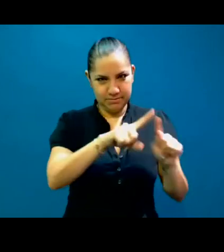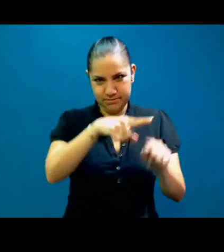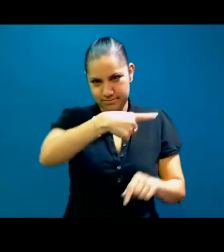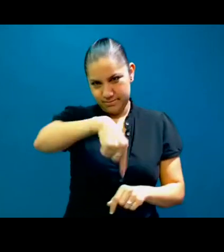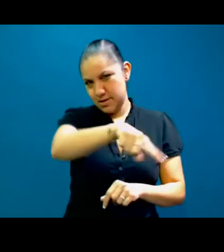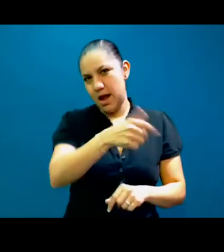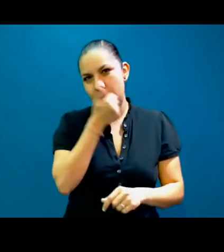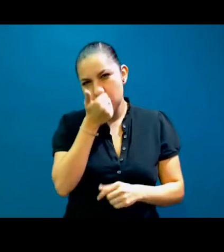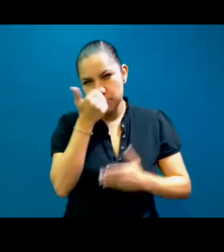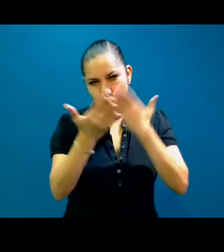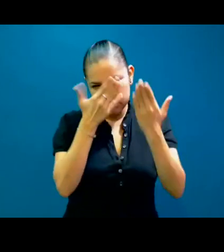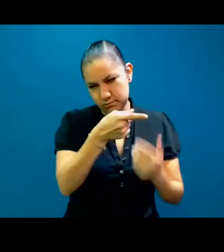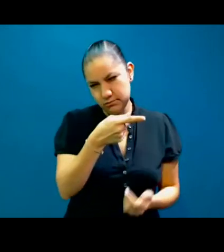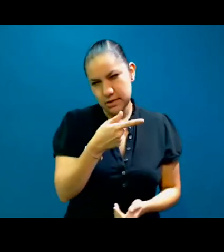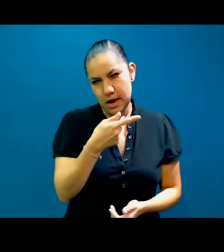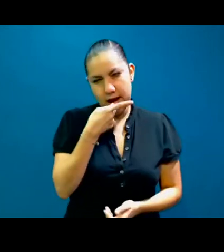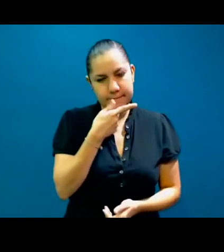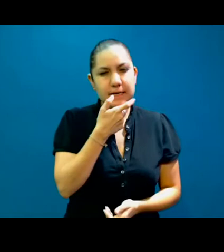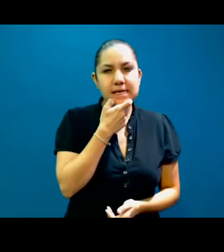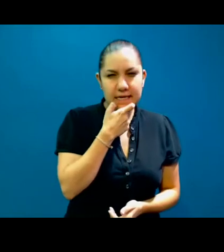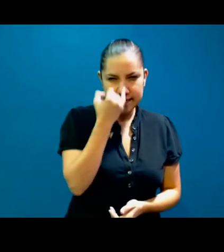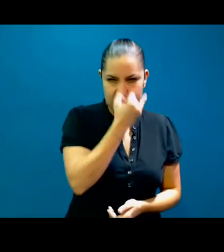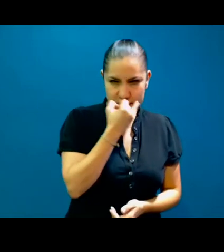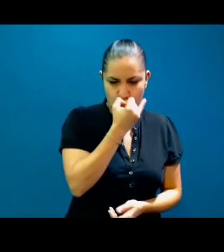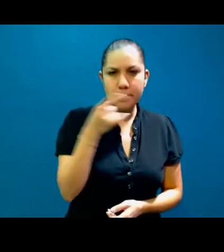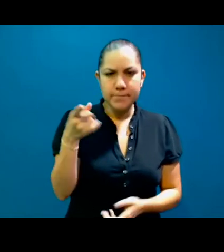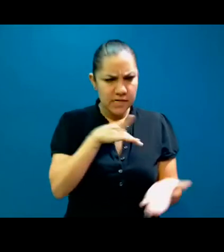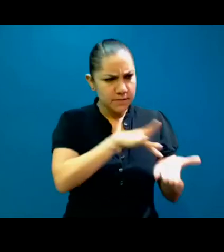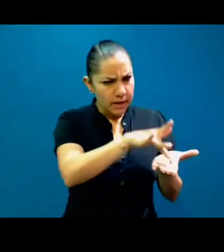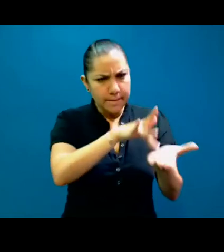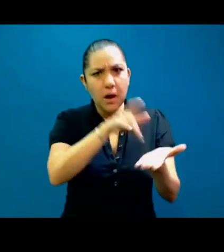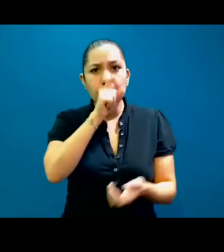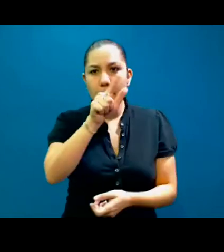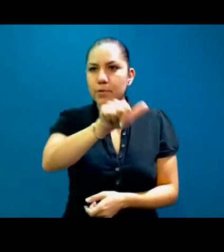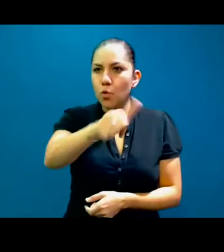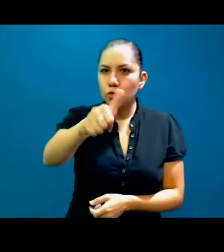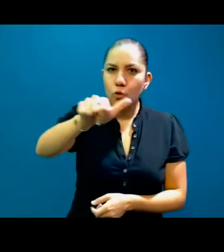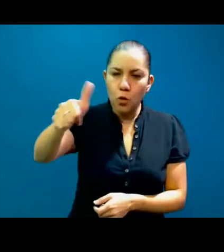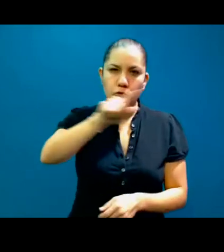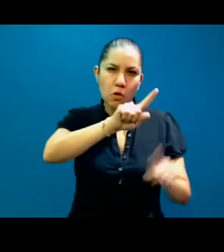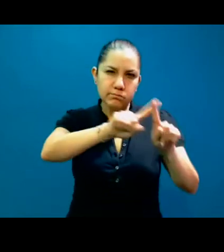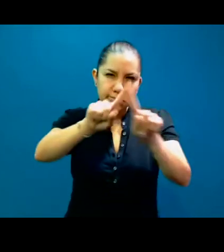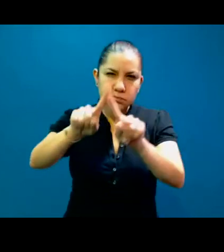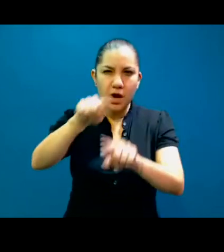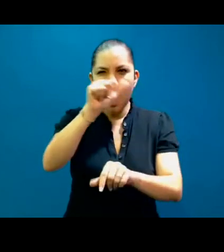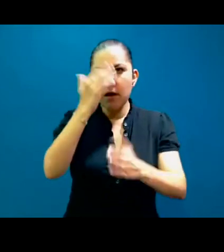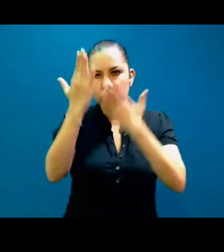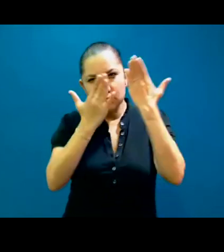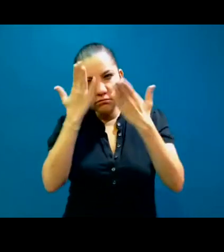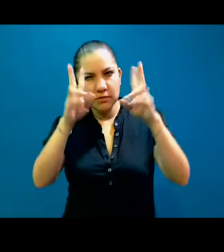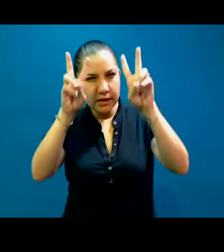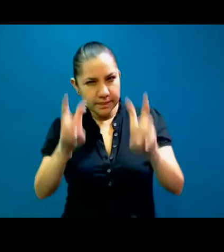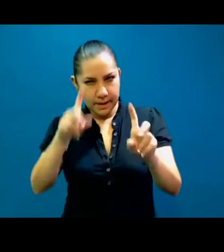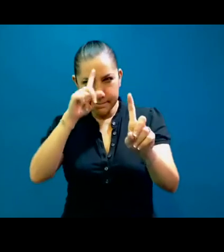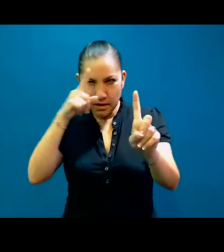Y también hemos podido abrir campo para más profesionales nacionales e internacionales que nos acompañen en